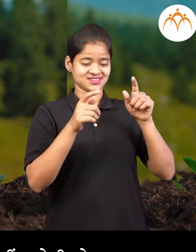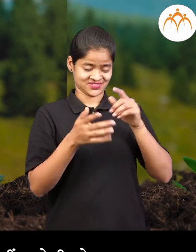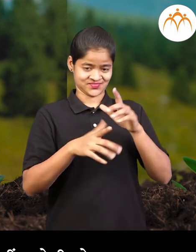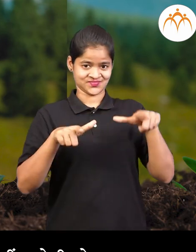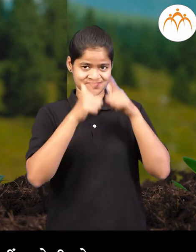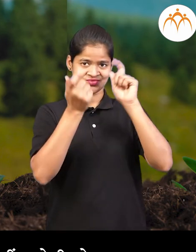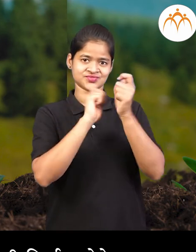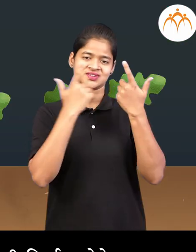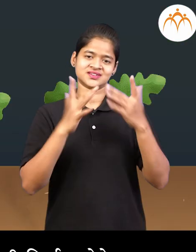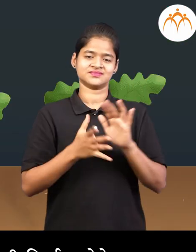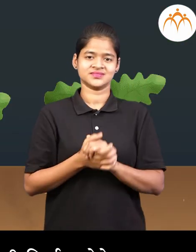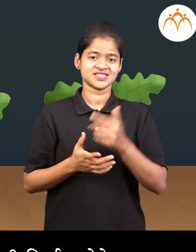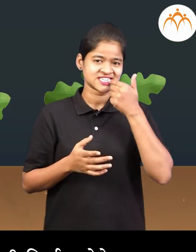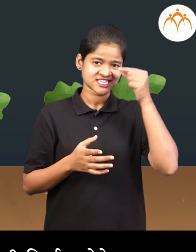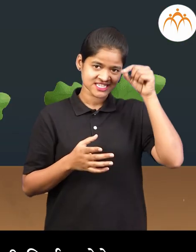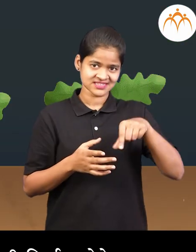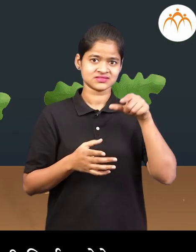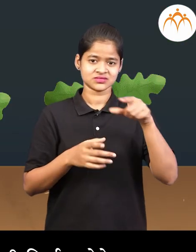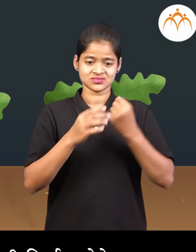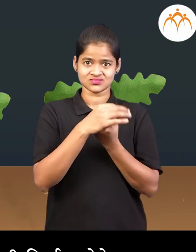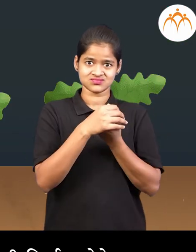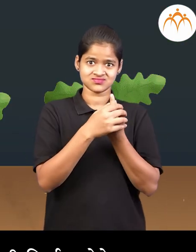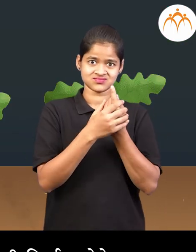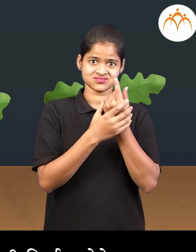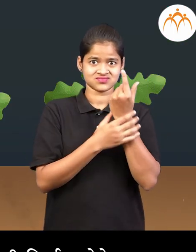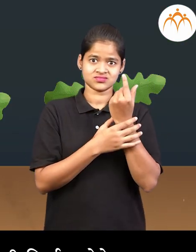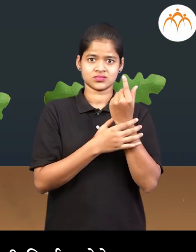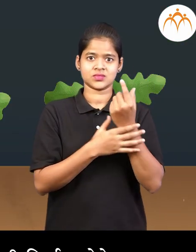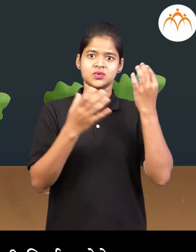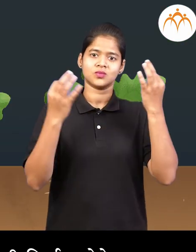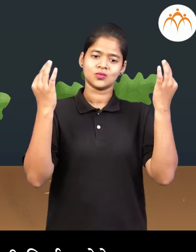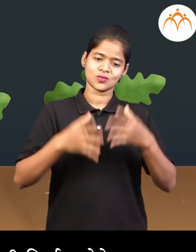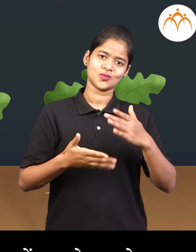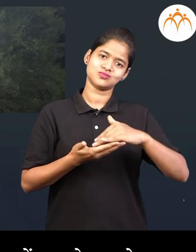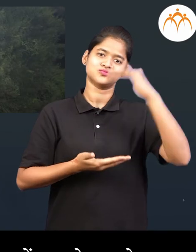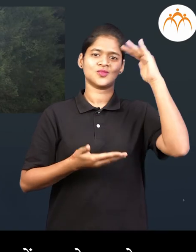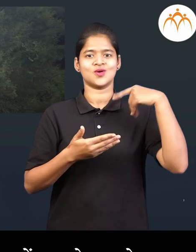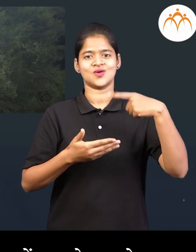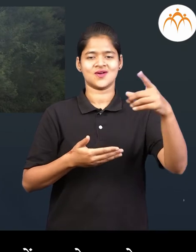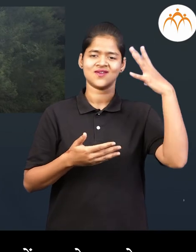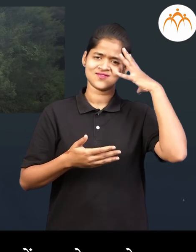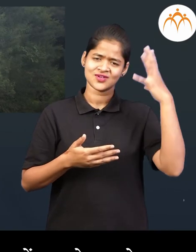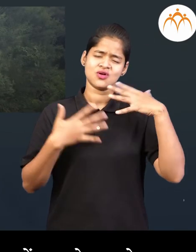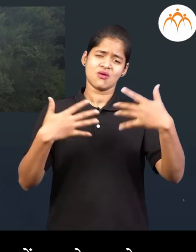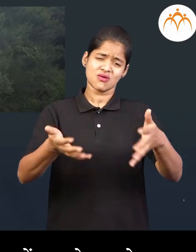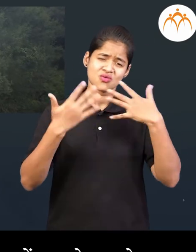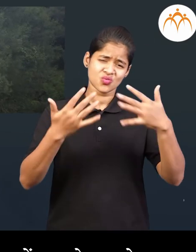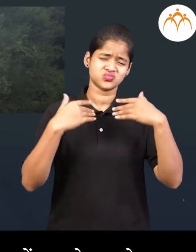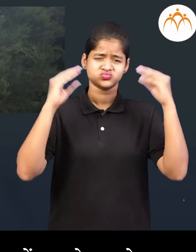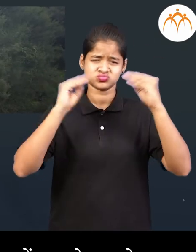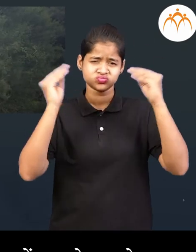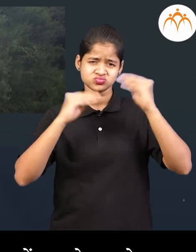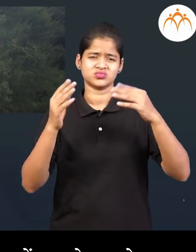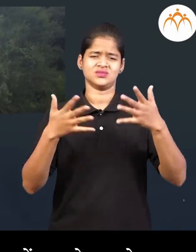होतासतात बिजांकुरण जाले कि नवीन वनस्पतिन इर्मान होते जाड़ानना सतत उन,